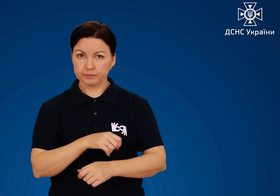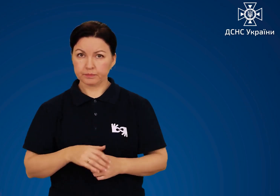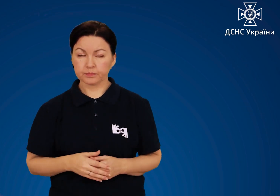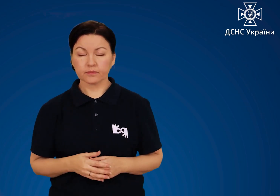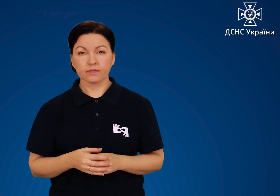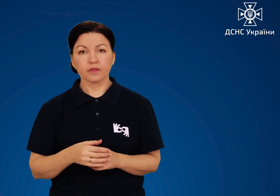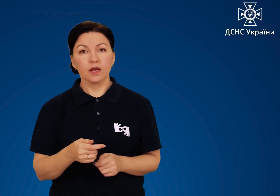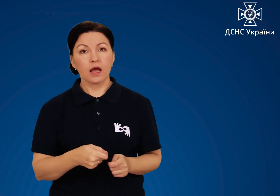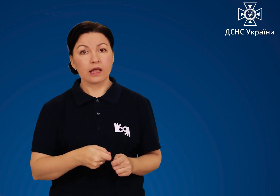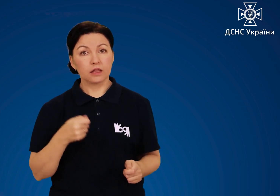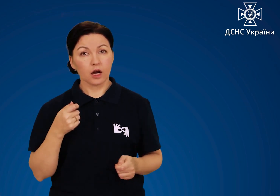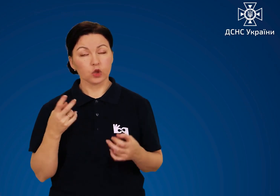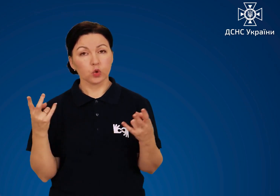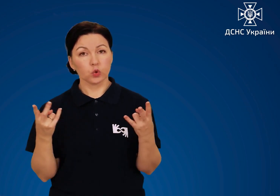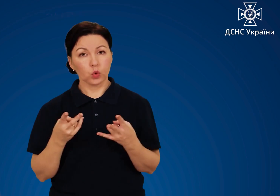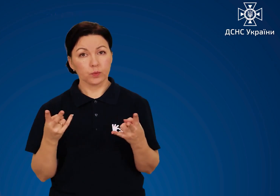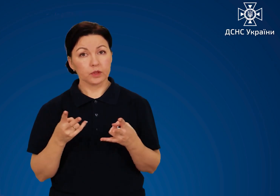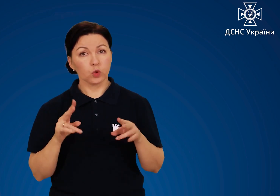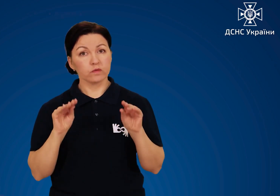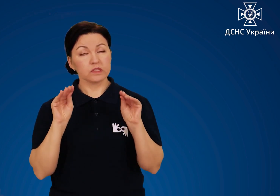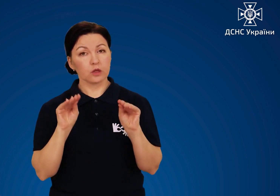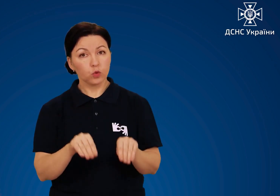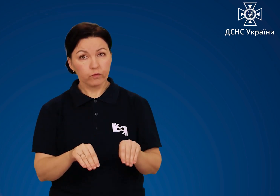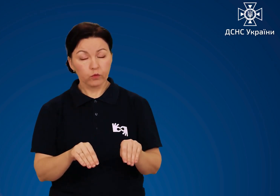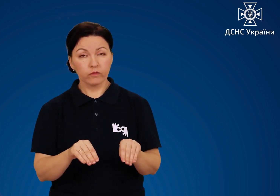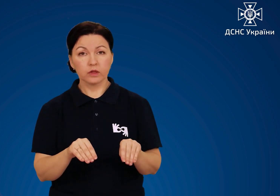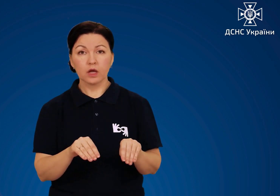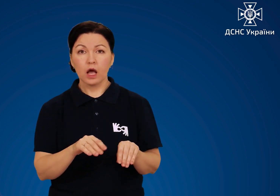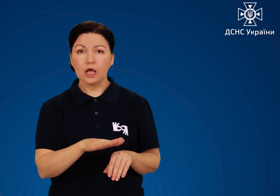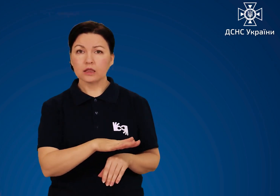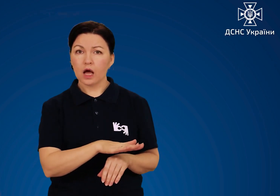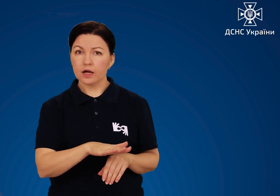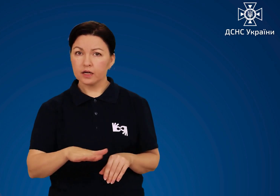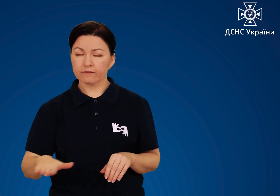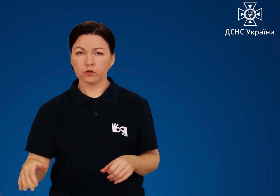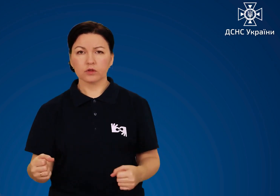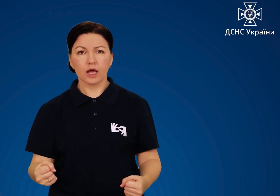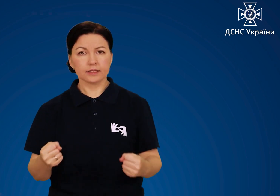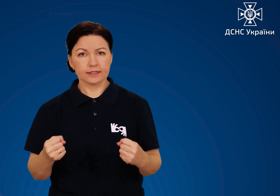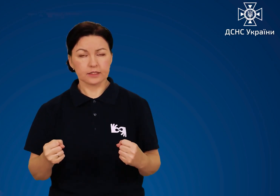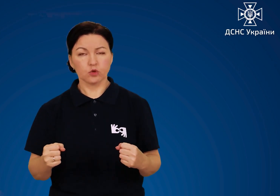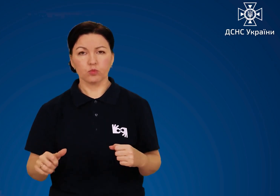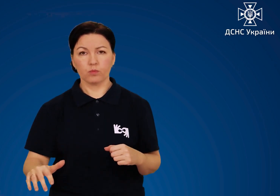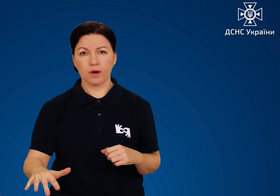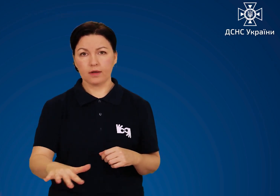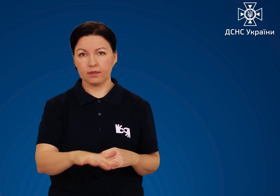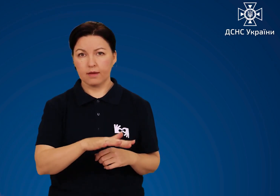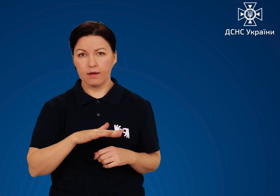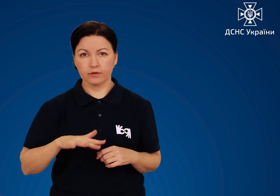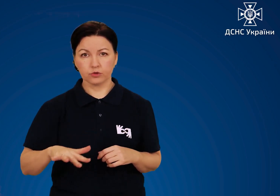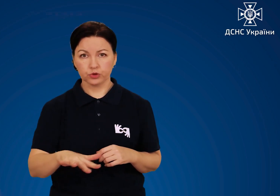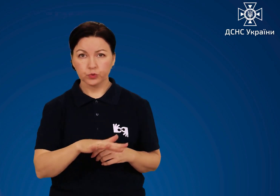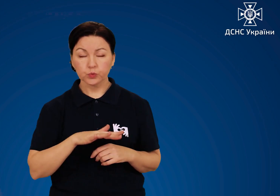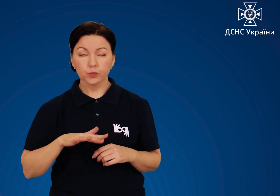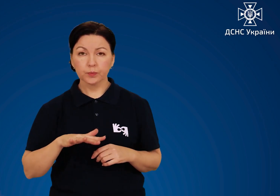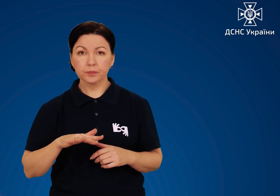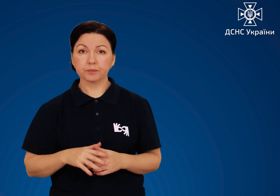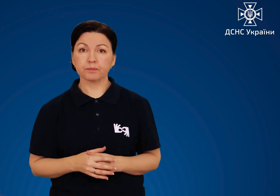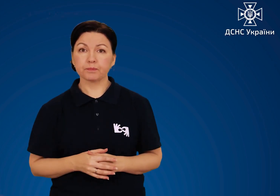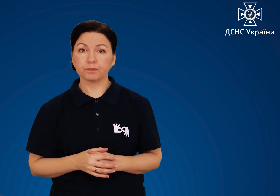1 метра. Генератор необхідно встановлювати на рівному, надійному майданчику.